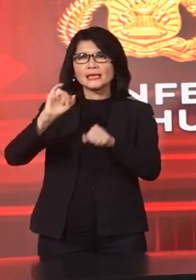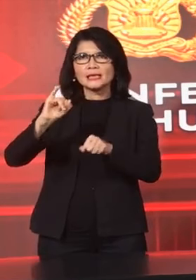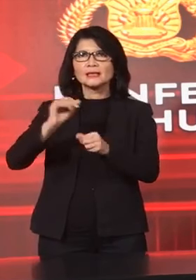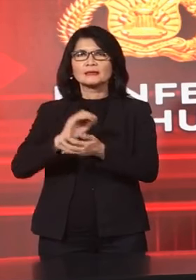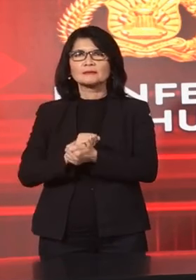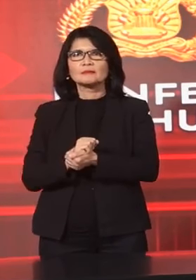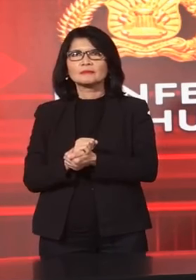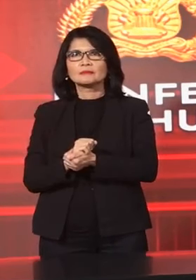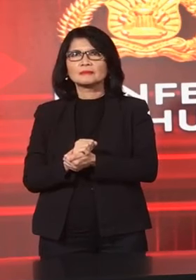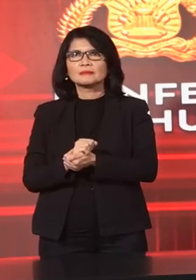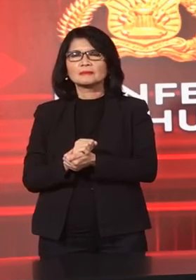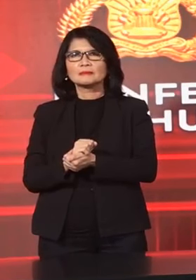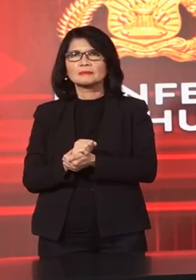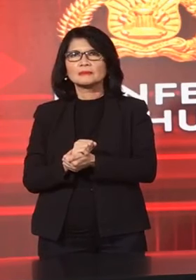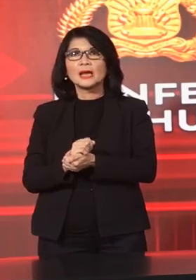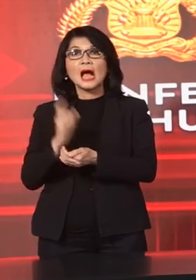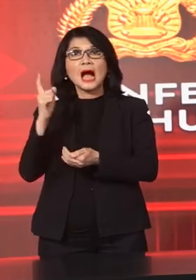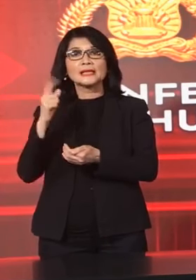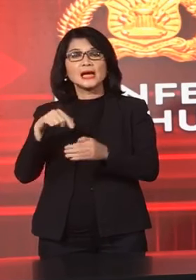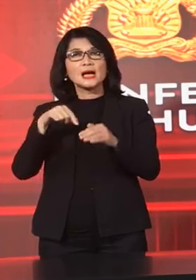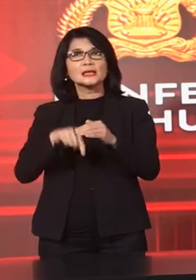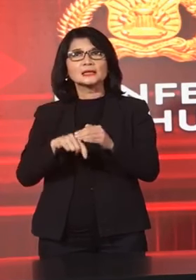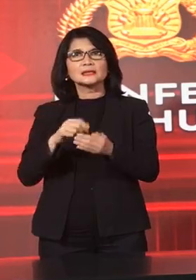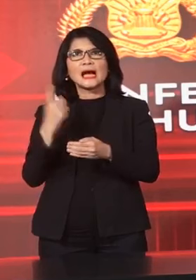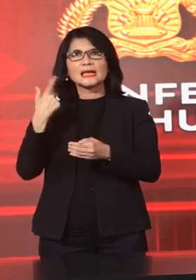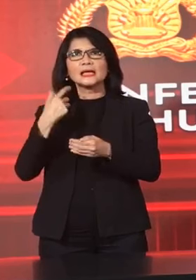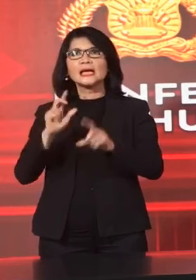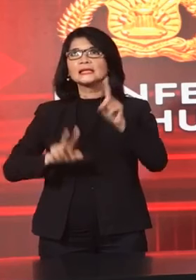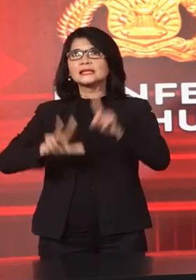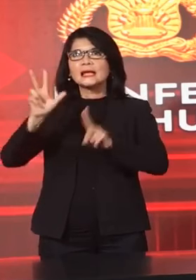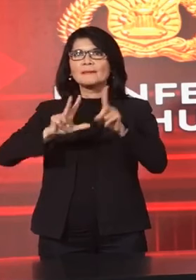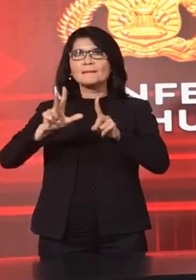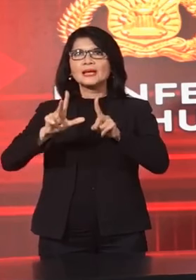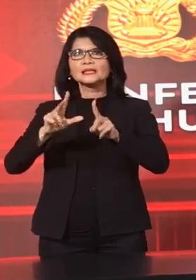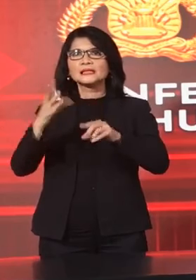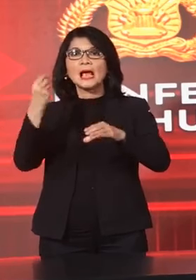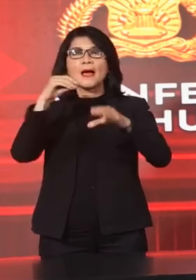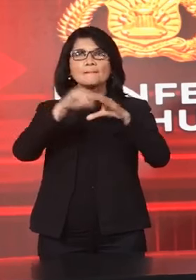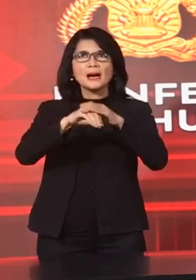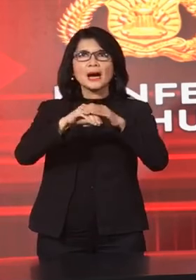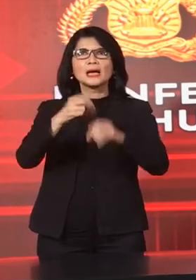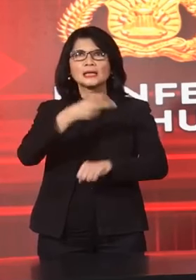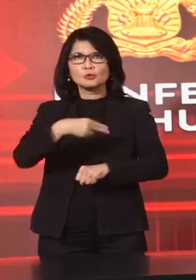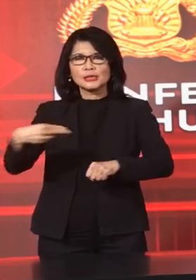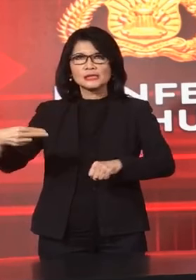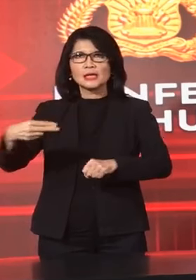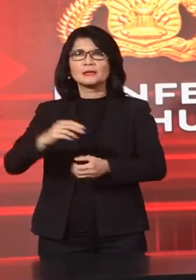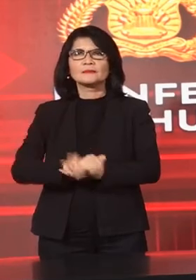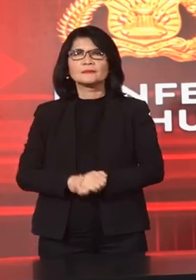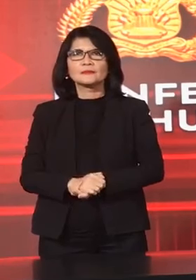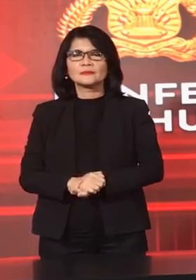Yang terdapat Pada 18 Bank Di Indonesia